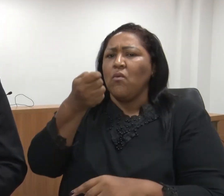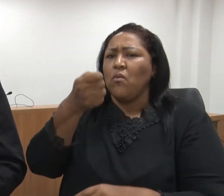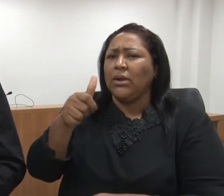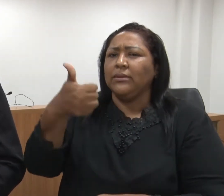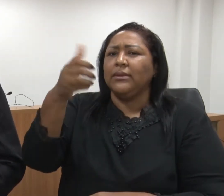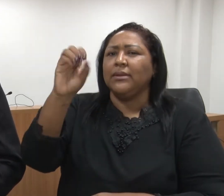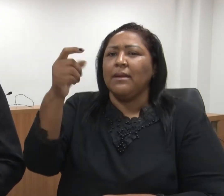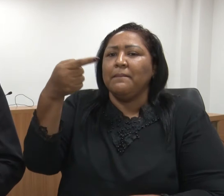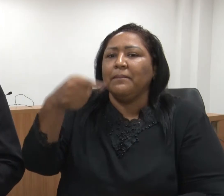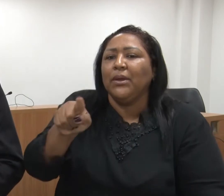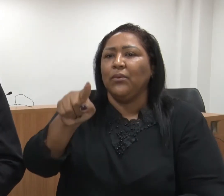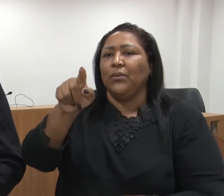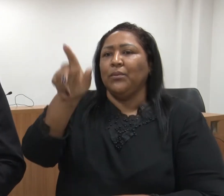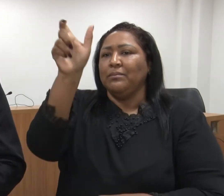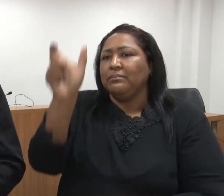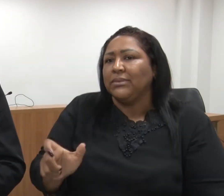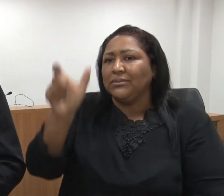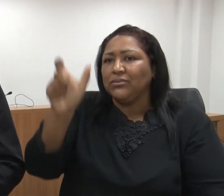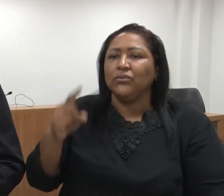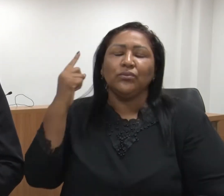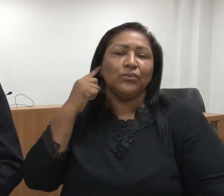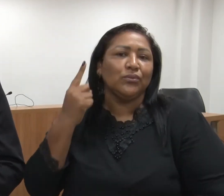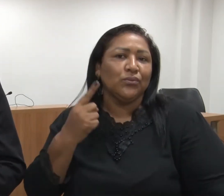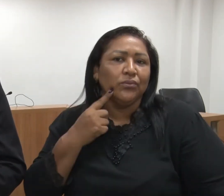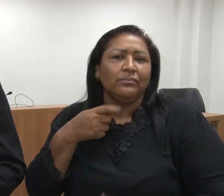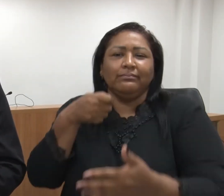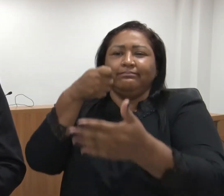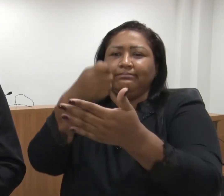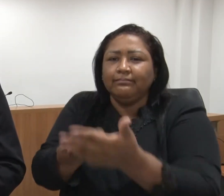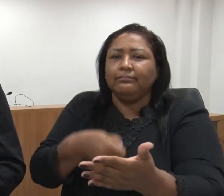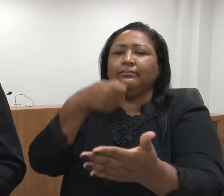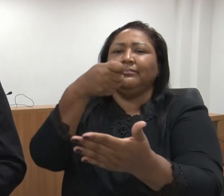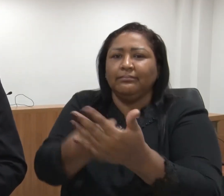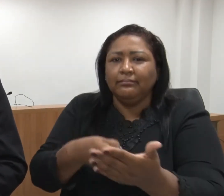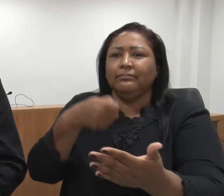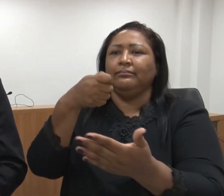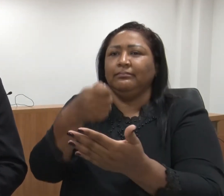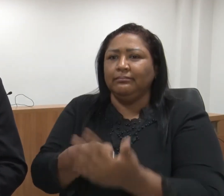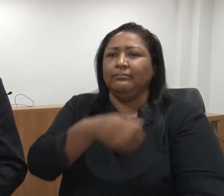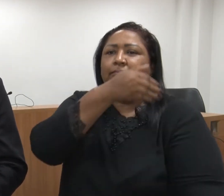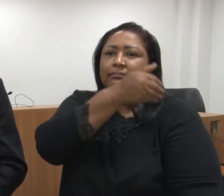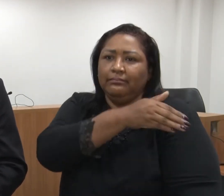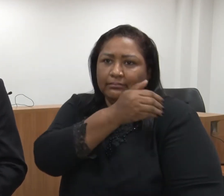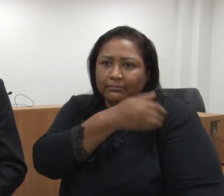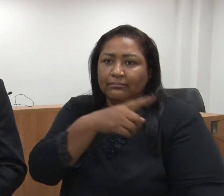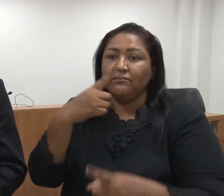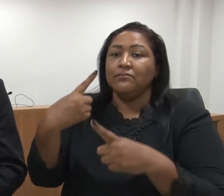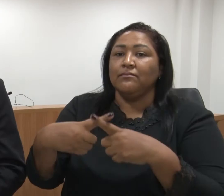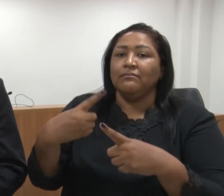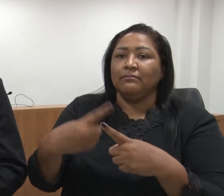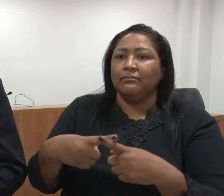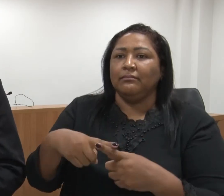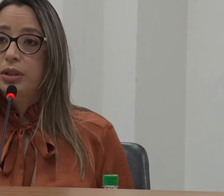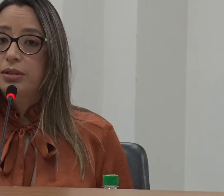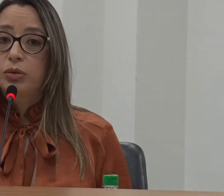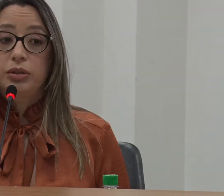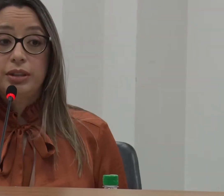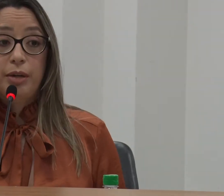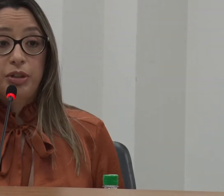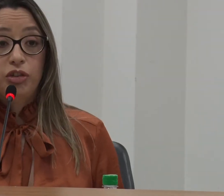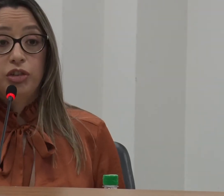pessoas que são barradas, sofrem preconceito, porque possuem a deficiência auditiva.